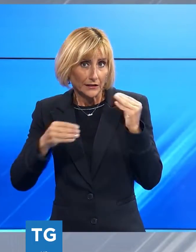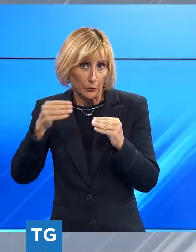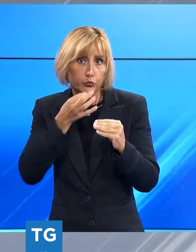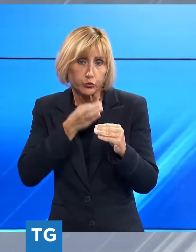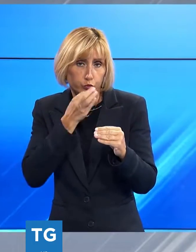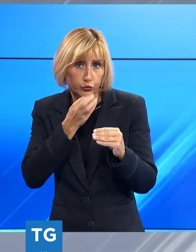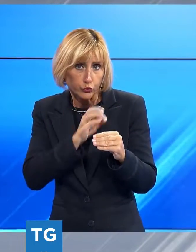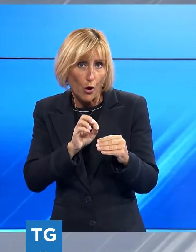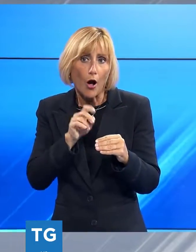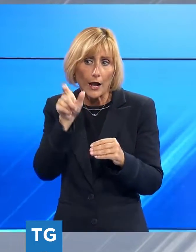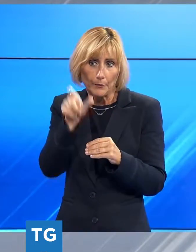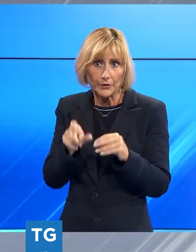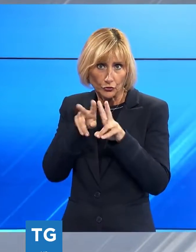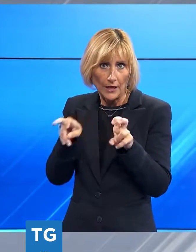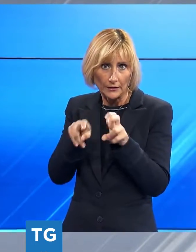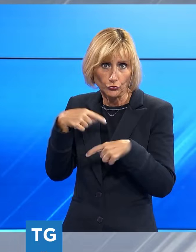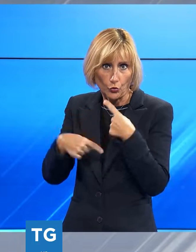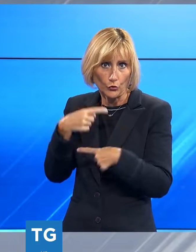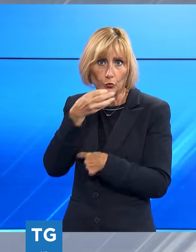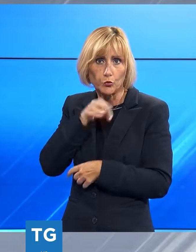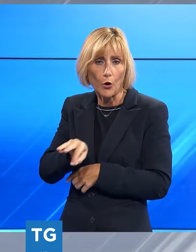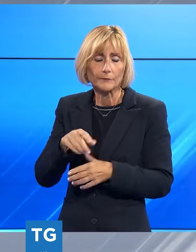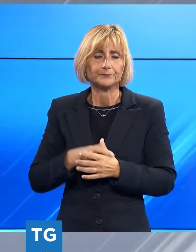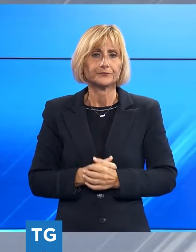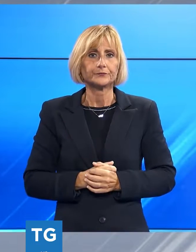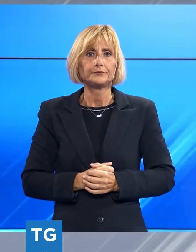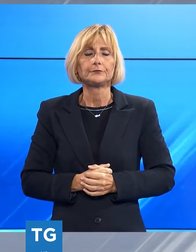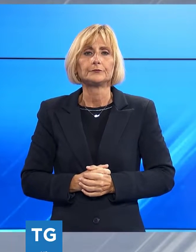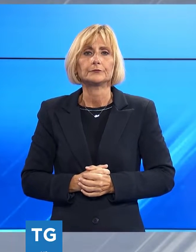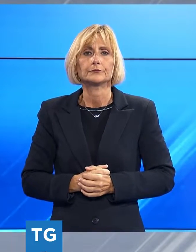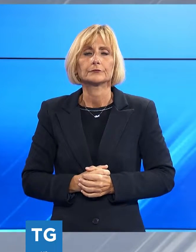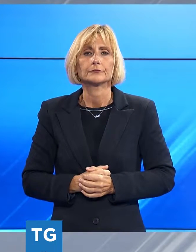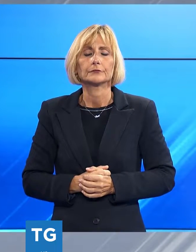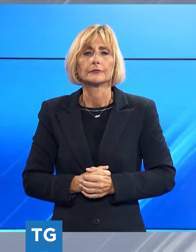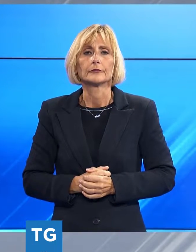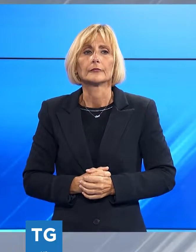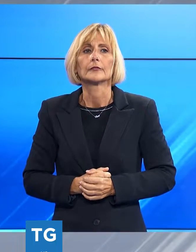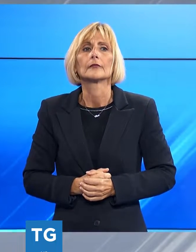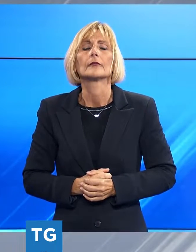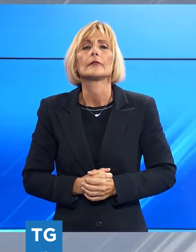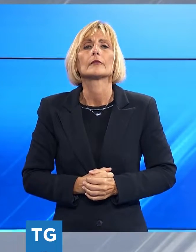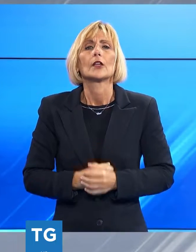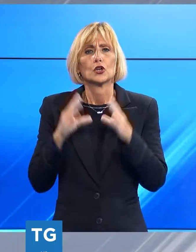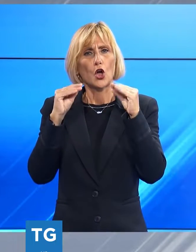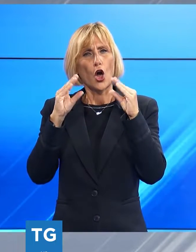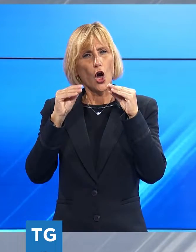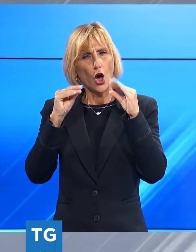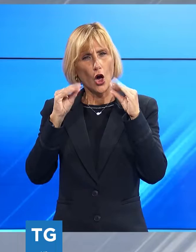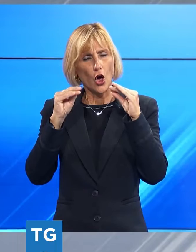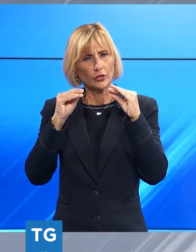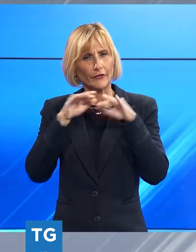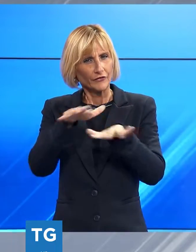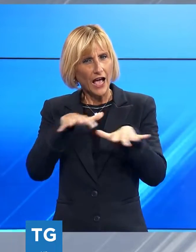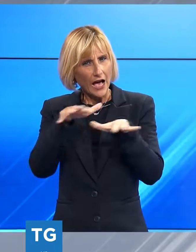sottoposta a indagini. E c'è anche la violenza a dominare spesso le notti nella pineta